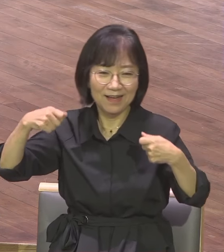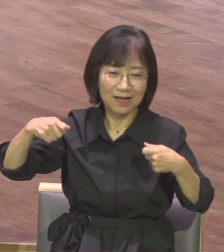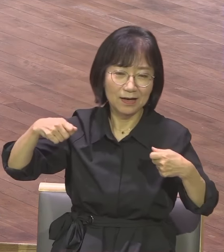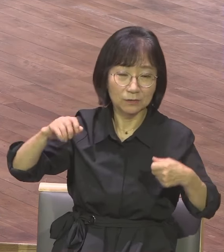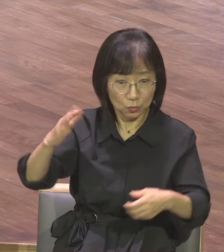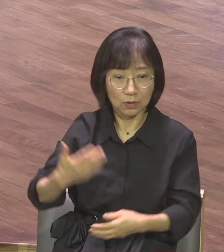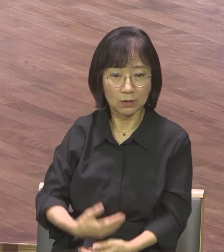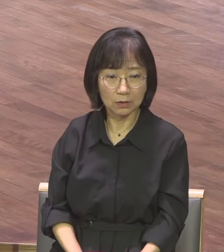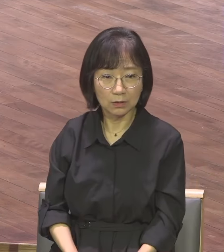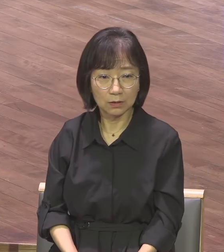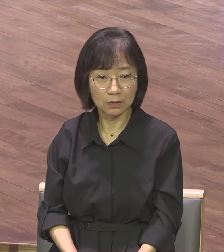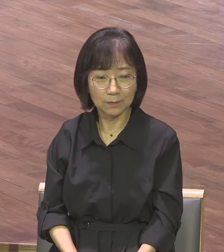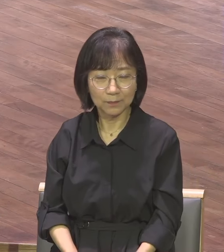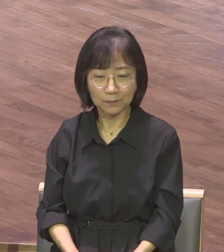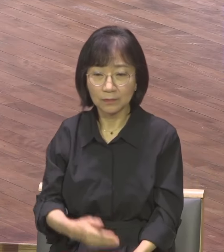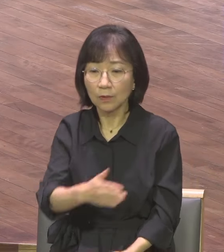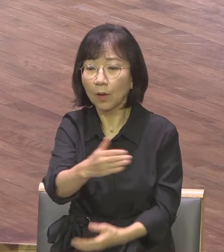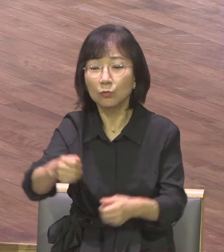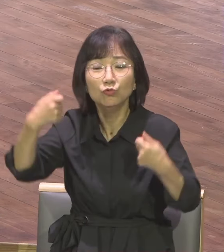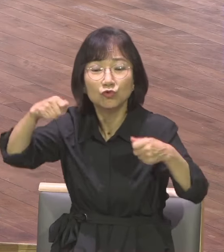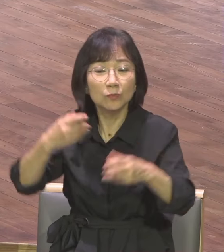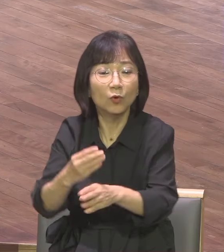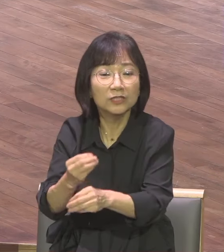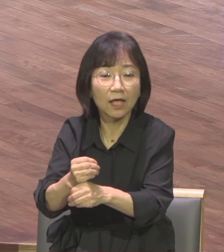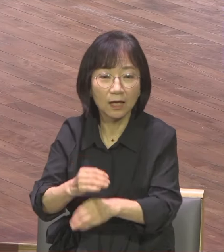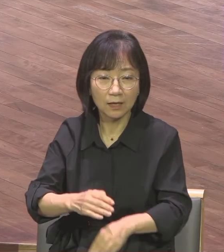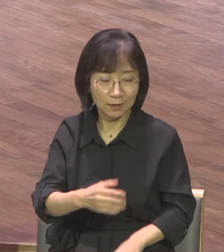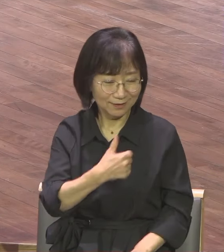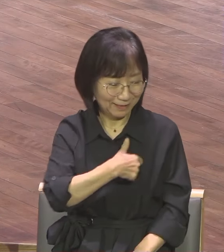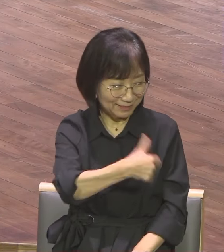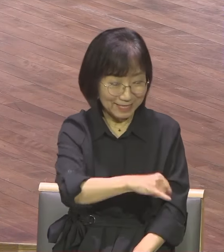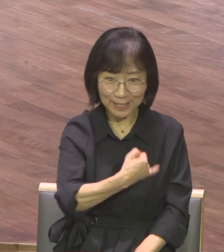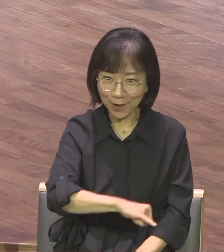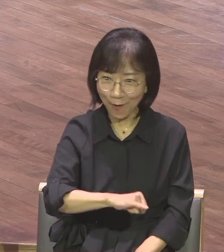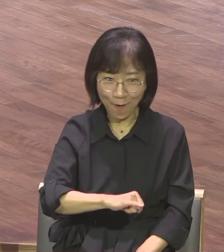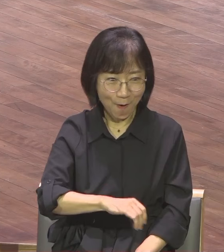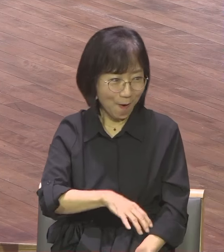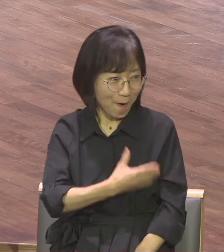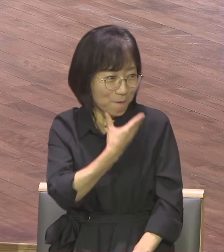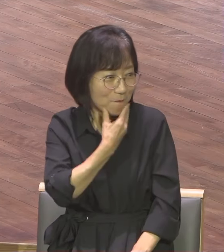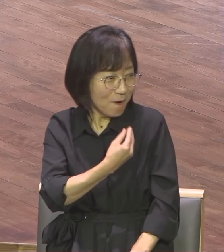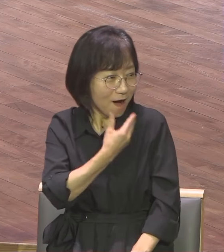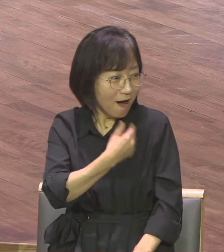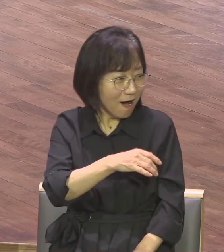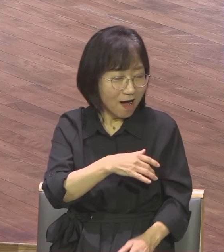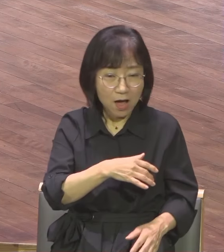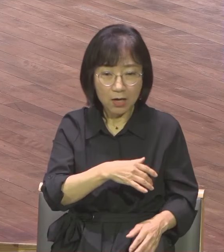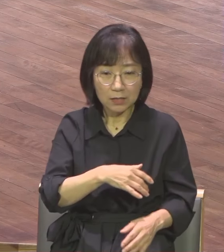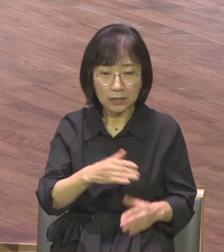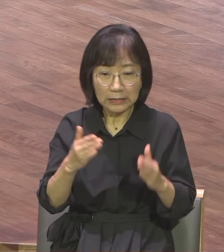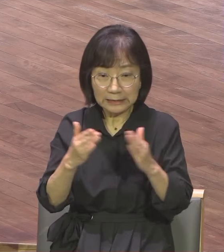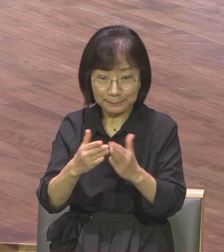자녀가 잘 달린 거 우리의 집값이 오른 거 우리가 늘 건강한 거